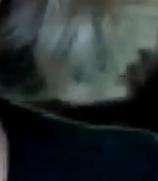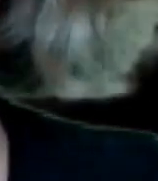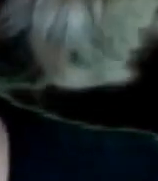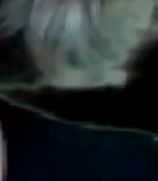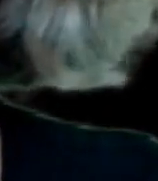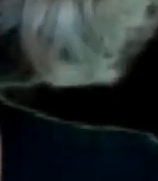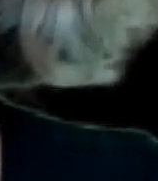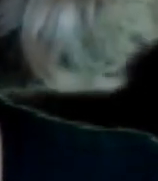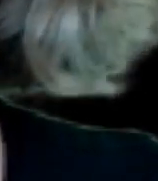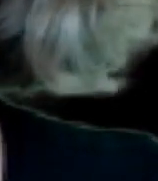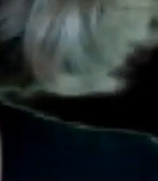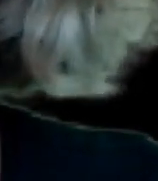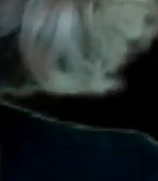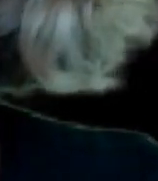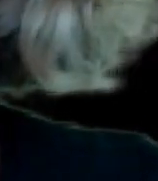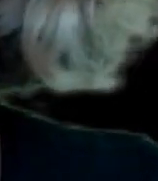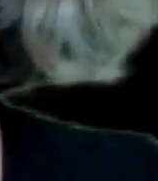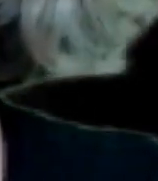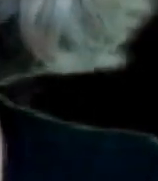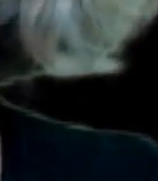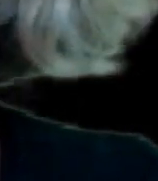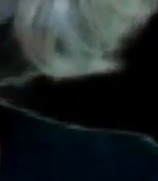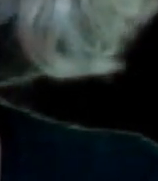Buenas noches Que descanses Gracias Mara Gracias a usted